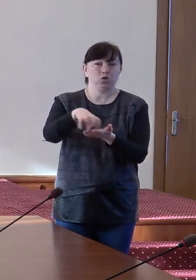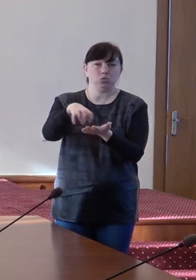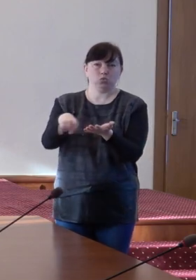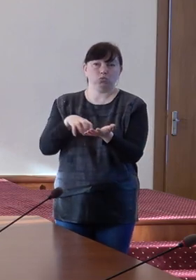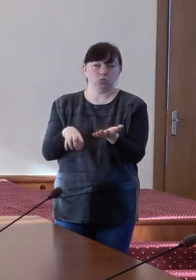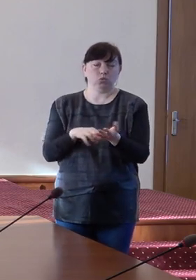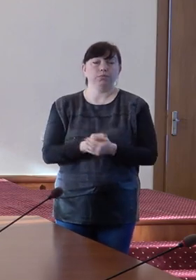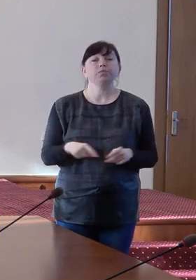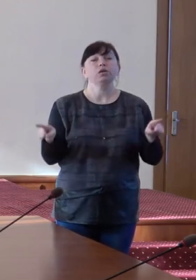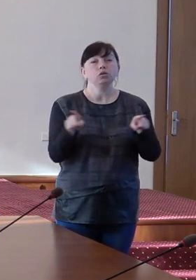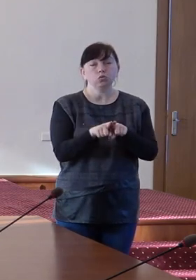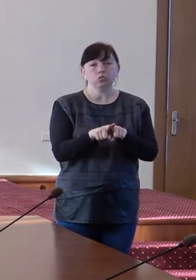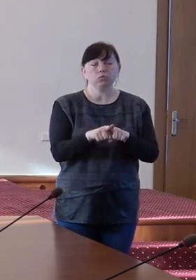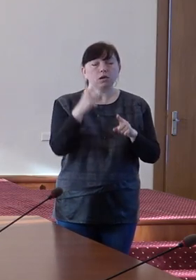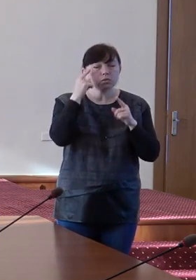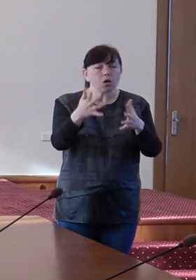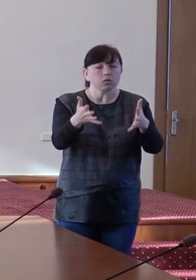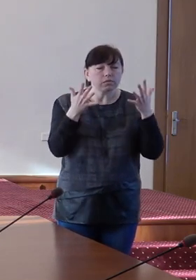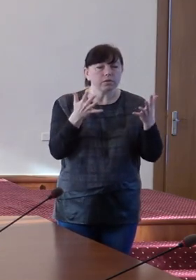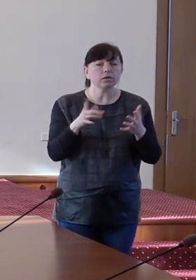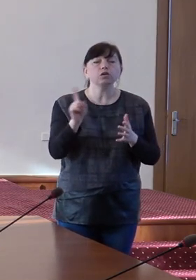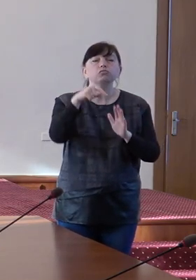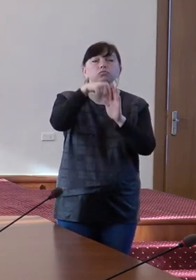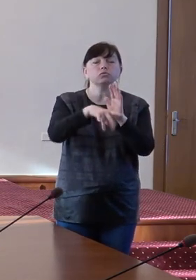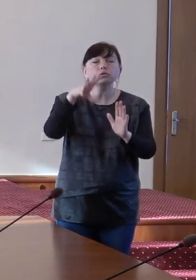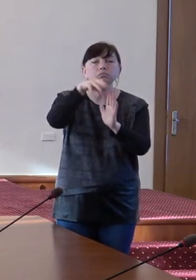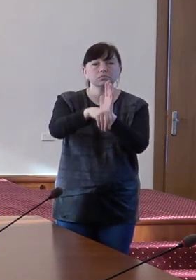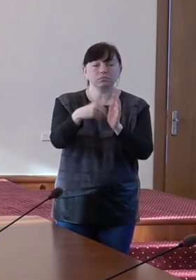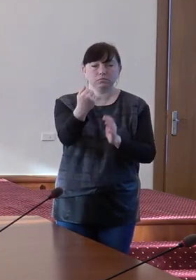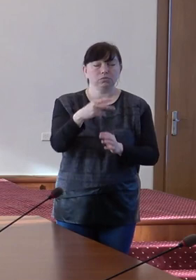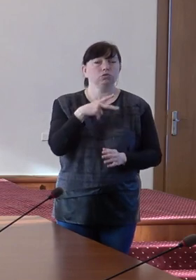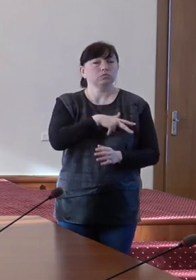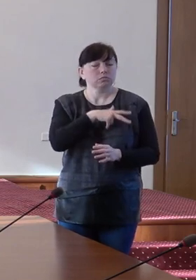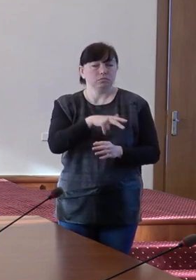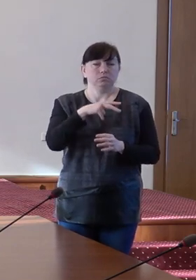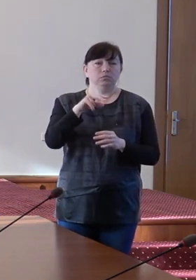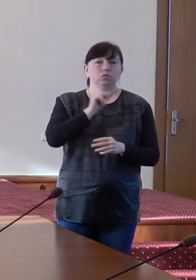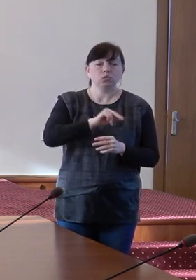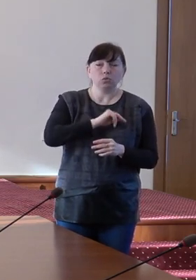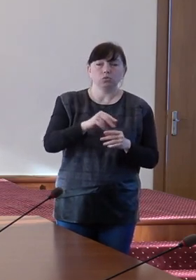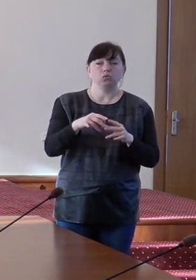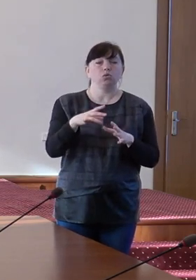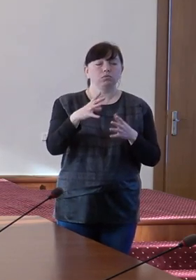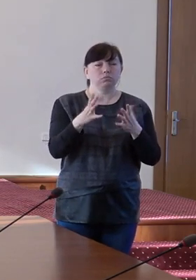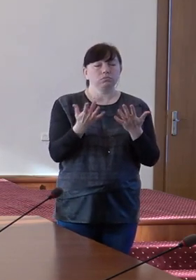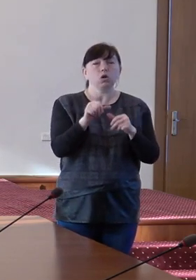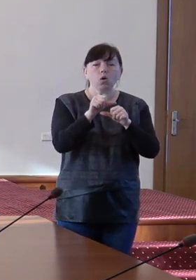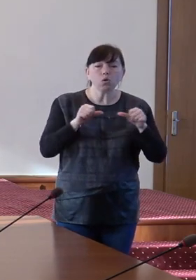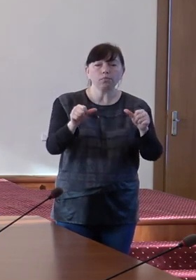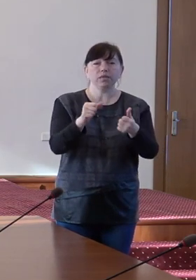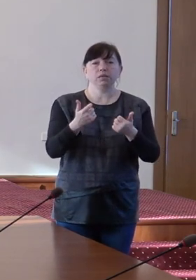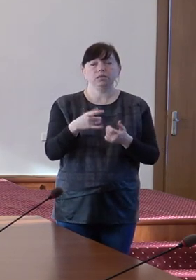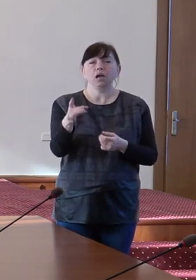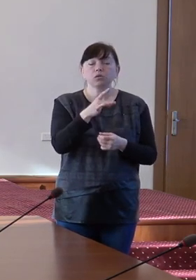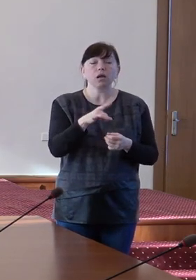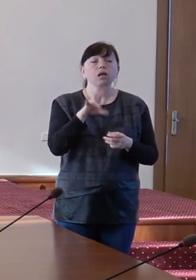Totodată o să clarificăm competențele în domeniul asistenței sociale între Ministerul și Consiliului Raionale, în esență, preluând